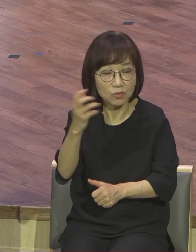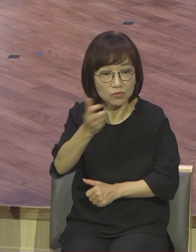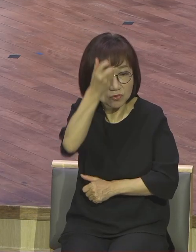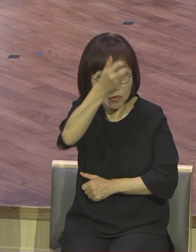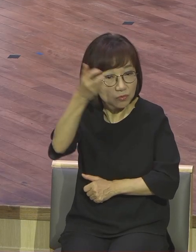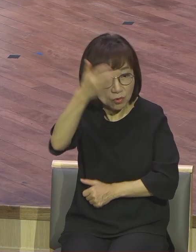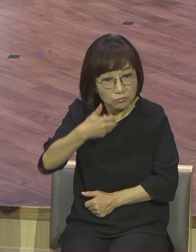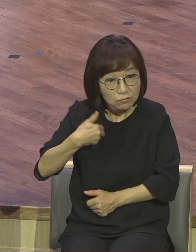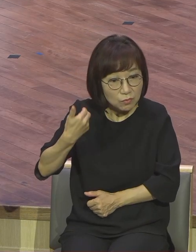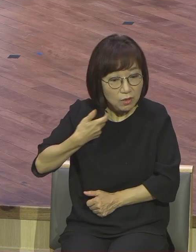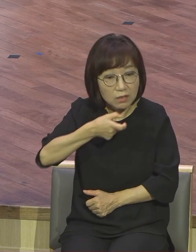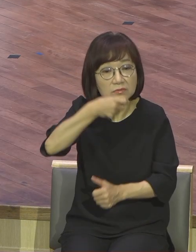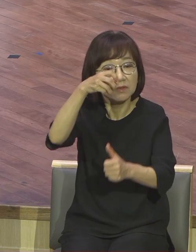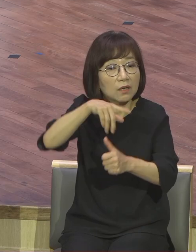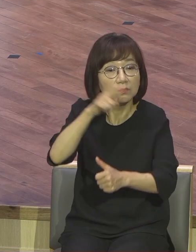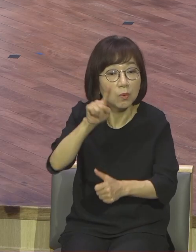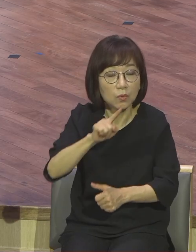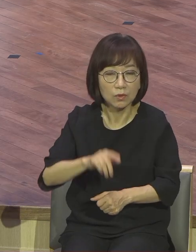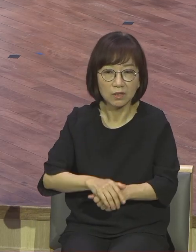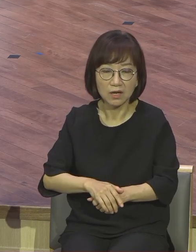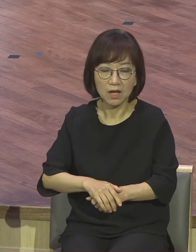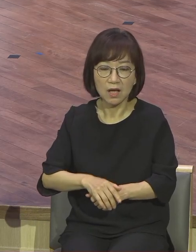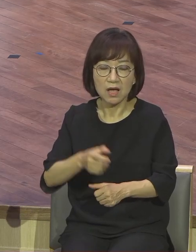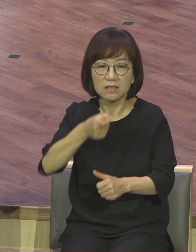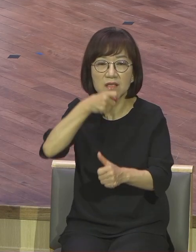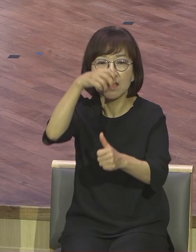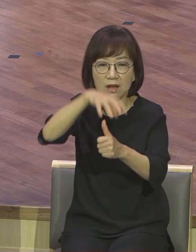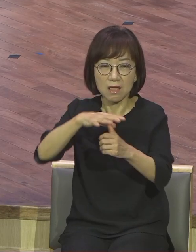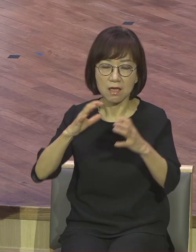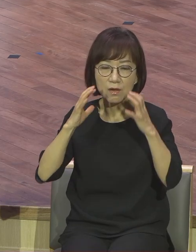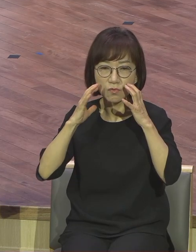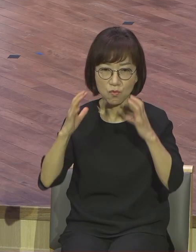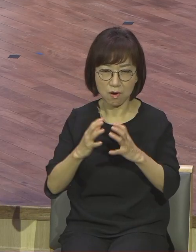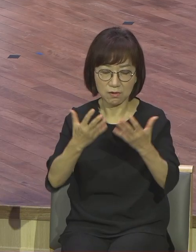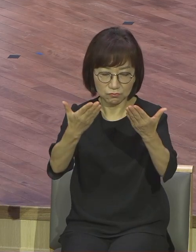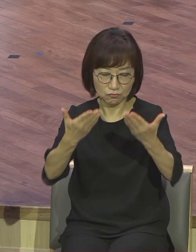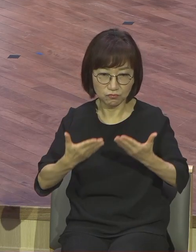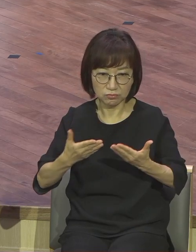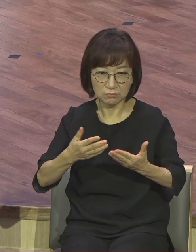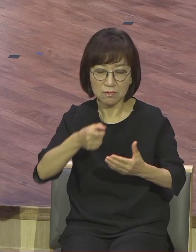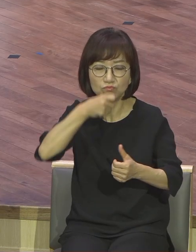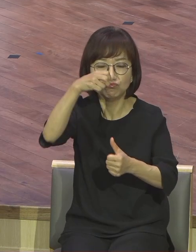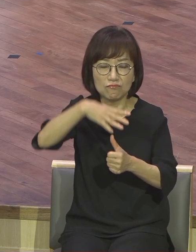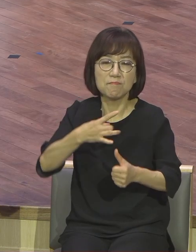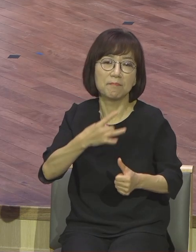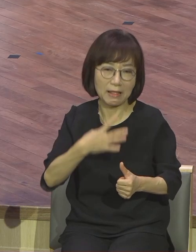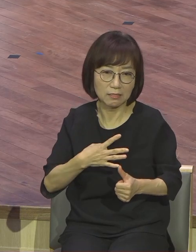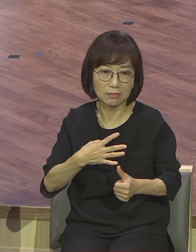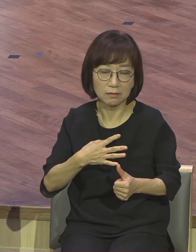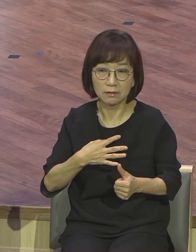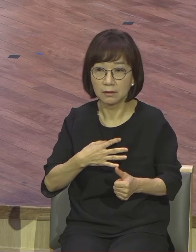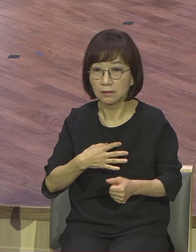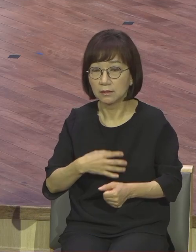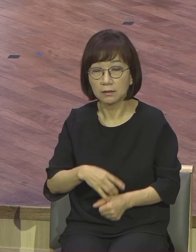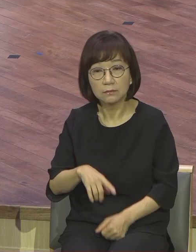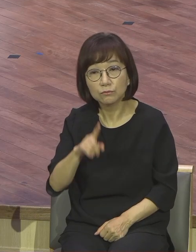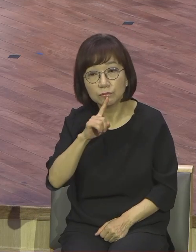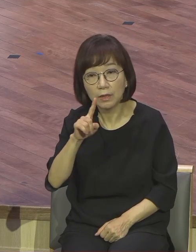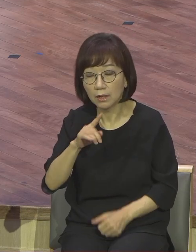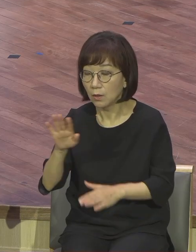세례요한의 세례만 받았다. 이렇게 답을 했어요. 이게 무슨 말입니까? 바울이 왜 질문을 합니까?